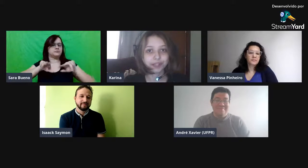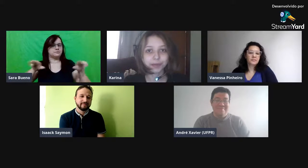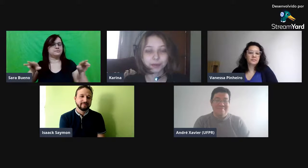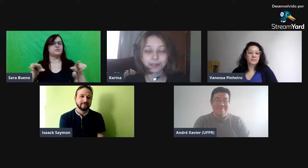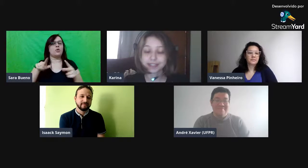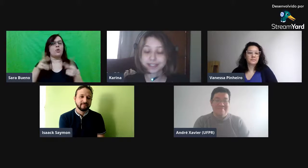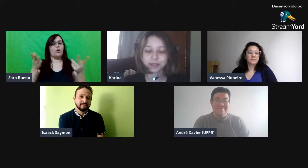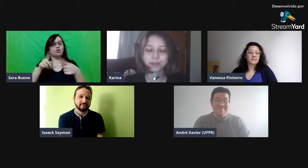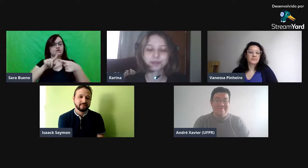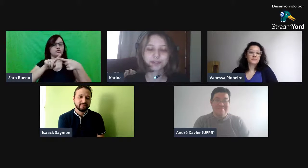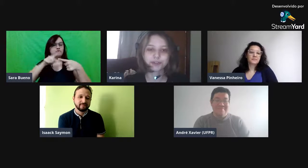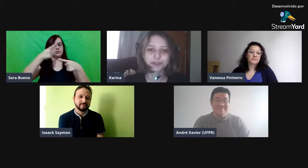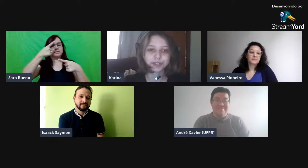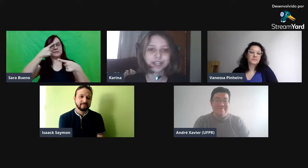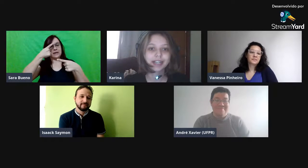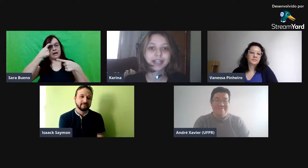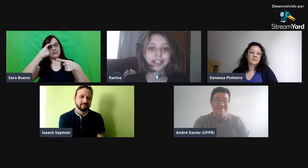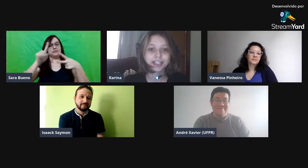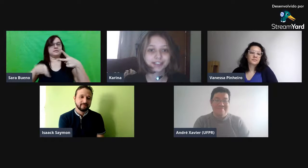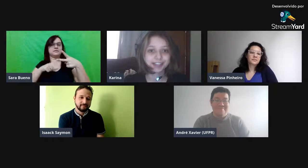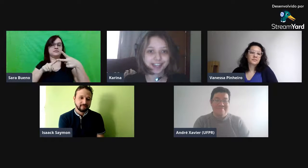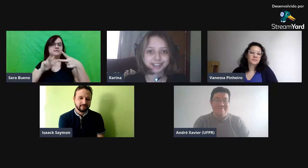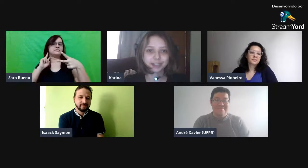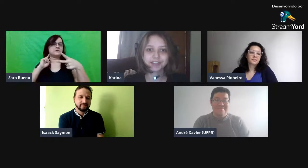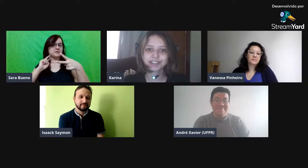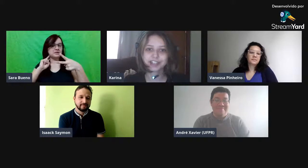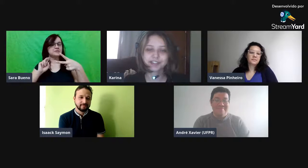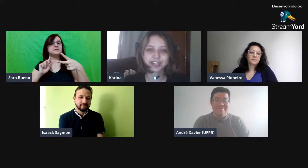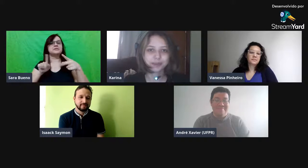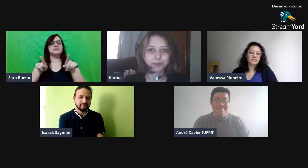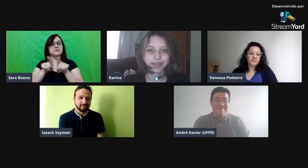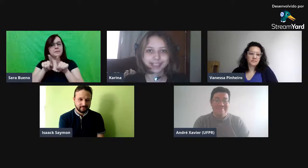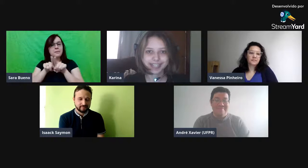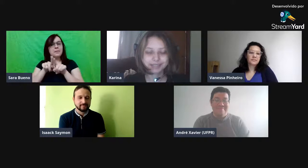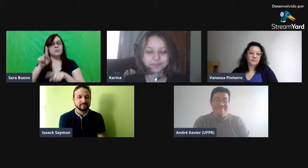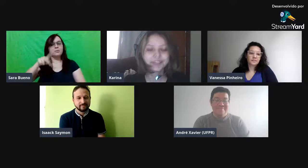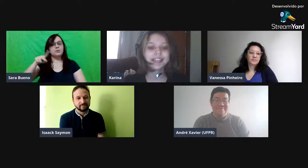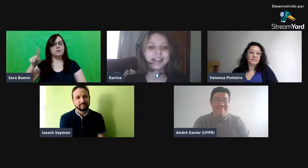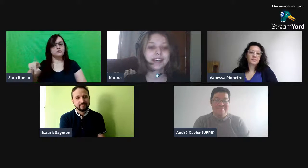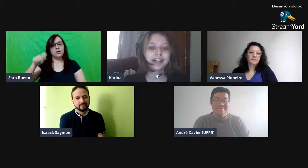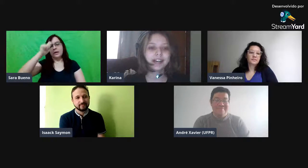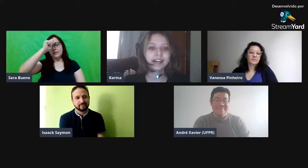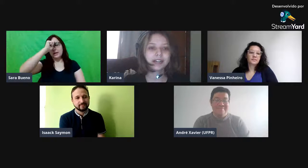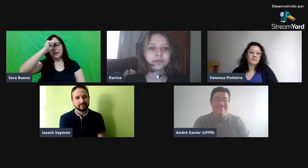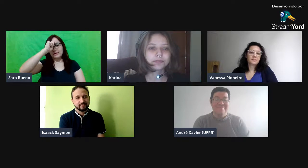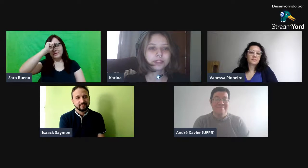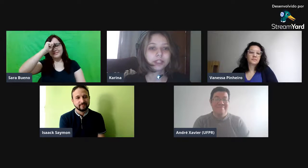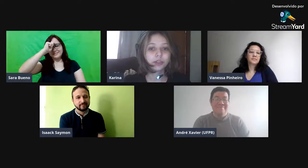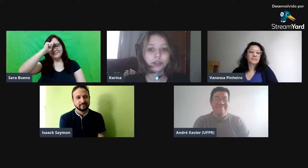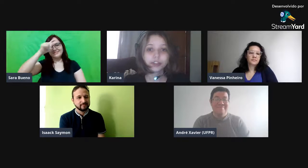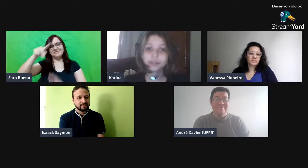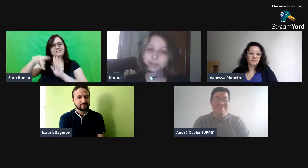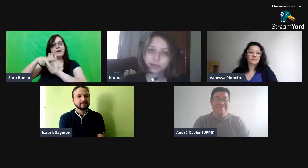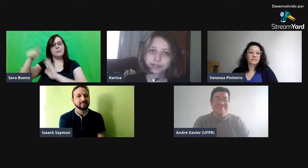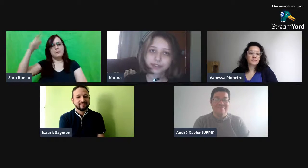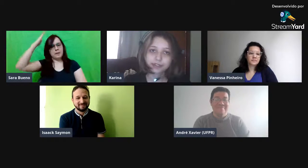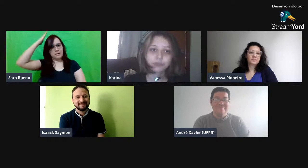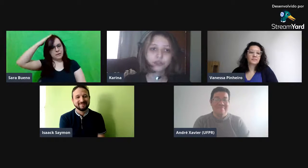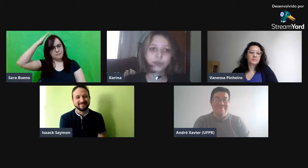com a presença também do professor André Xavier, da Universidade Federal do Paraná. E hoje temos a apresentação de dois